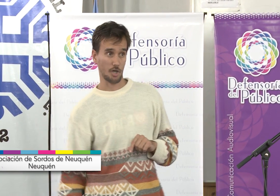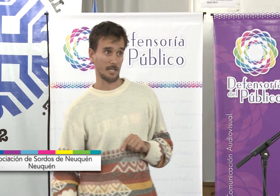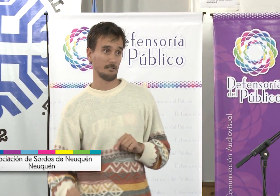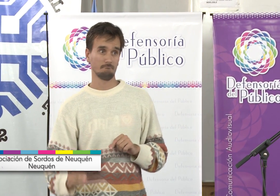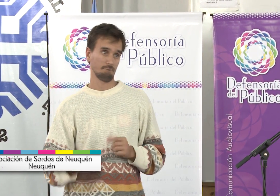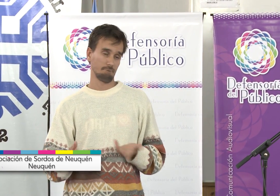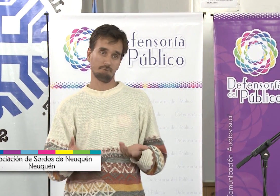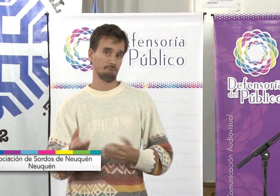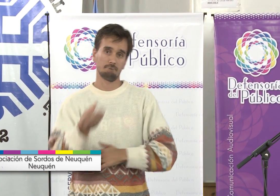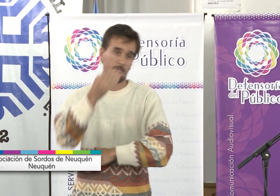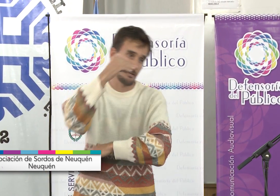Ahora, en la Patagonia,